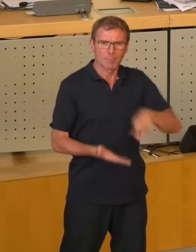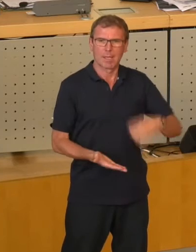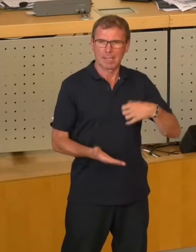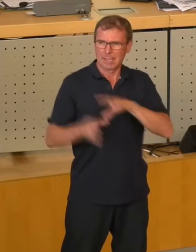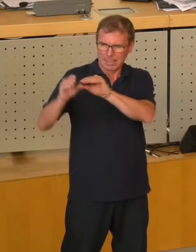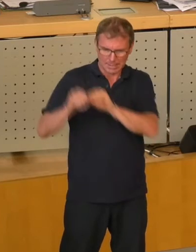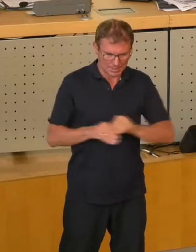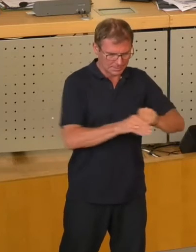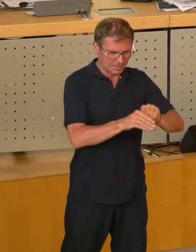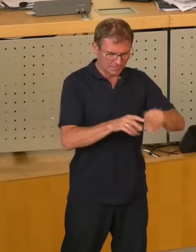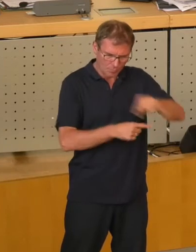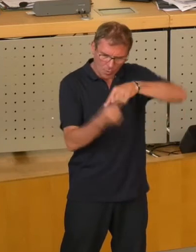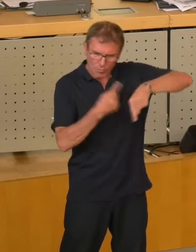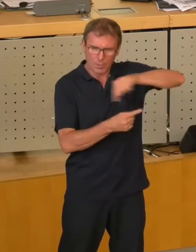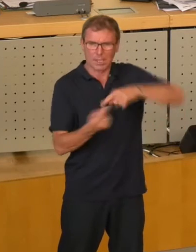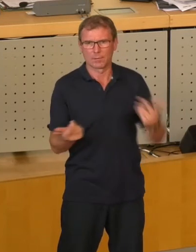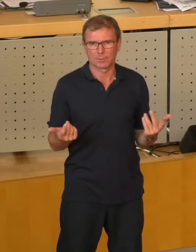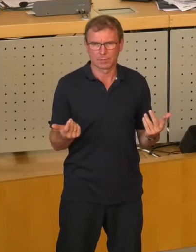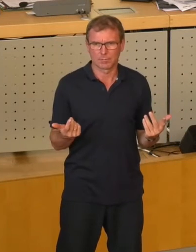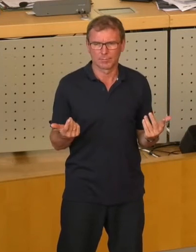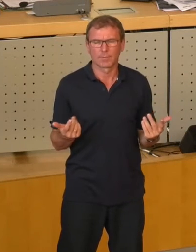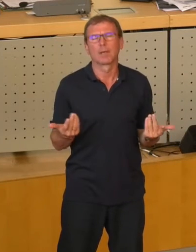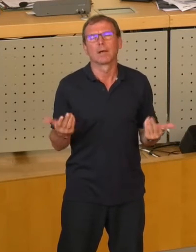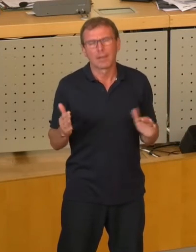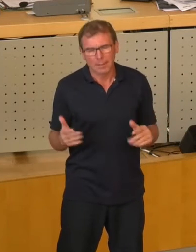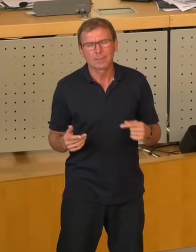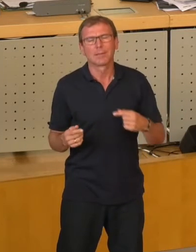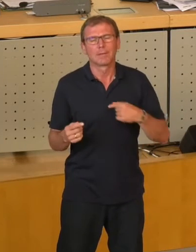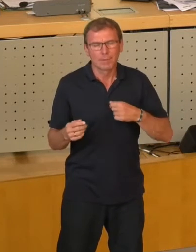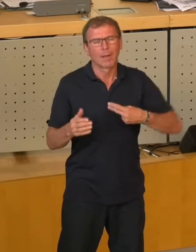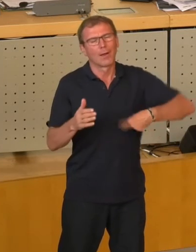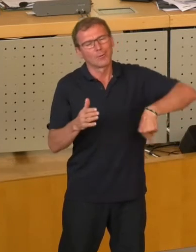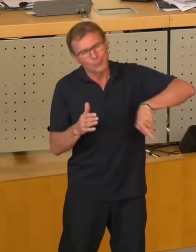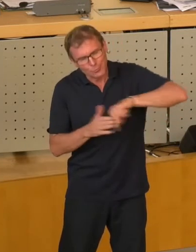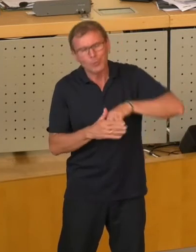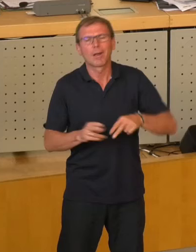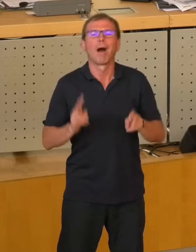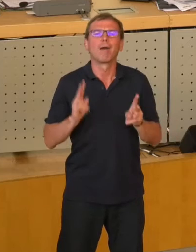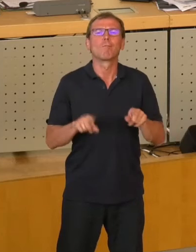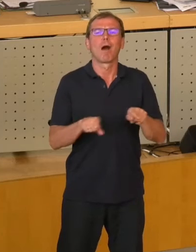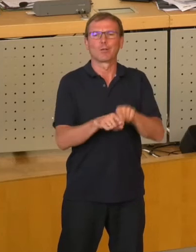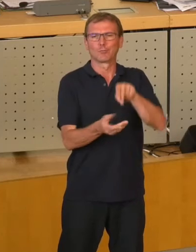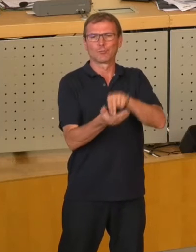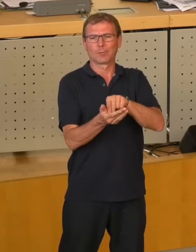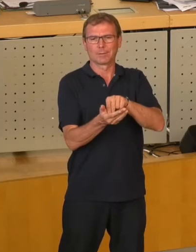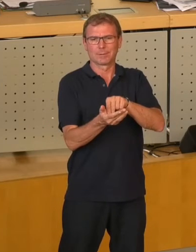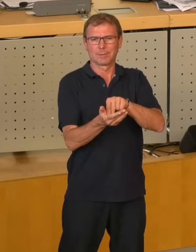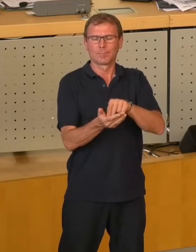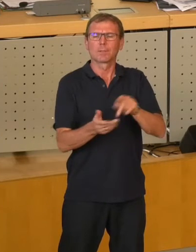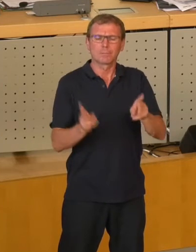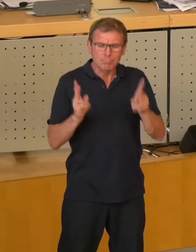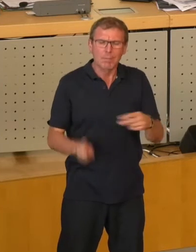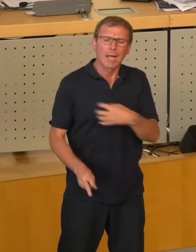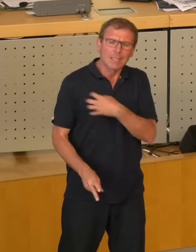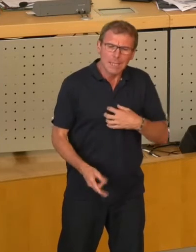Also, ich sage mal, wir kehren zum Normalzustand zurück. Es ist ein Dresdner kommunales